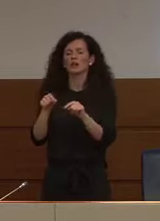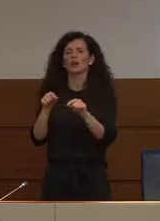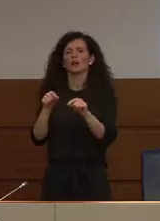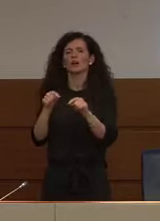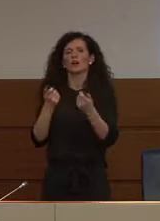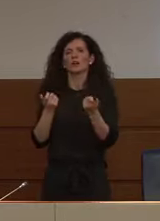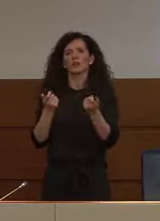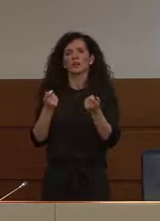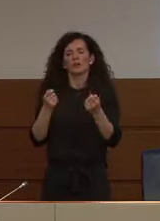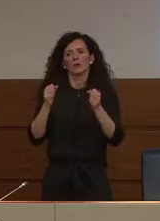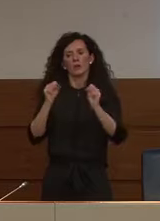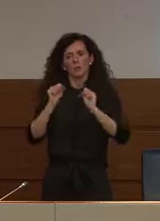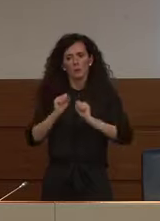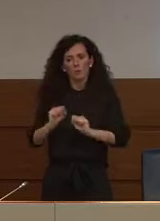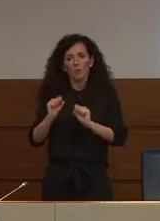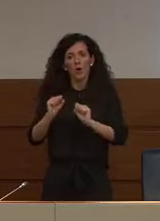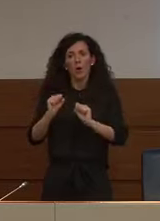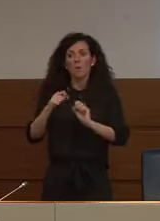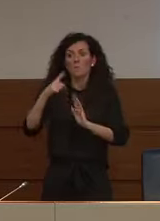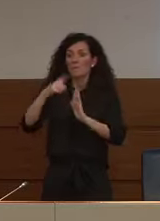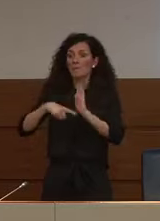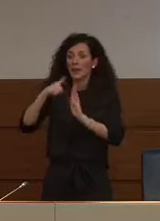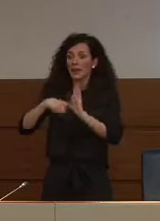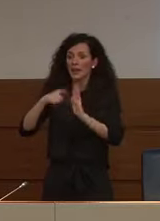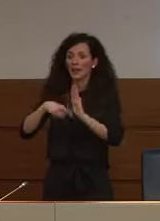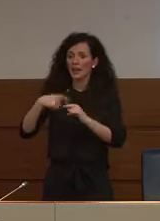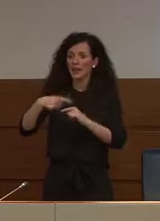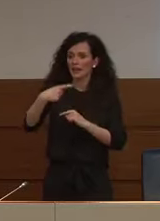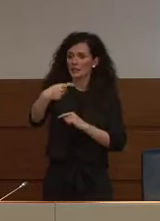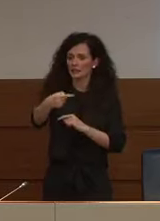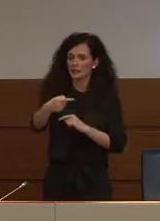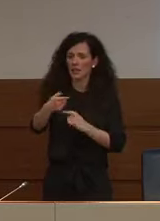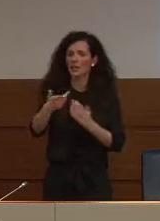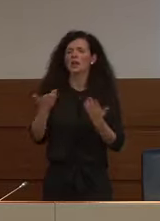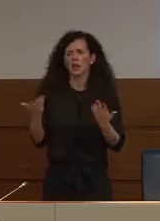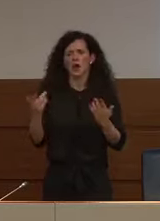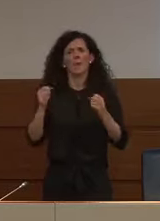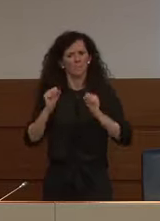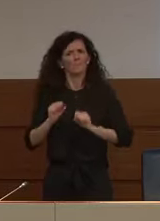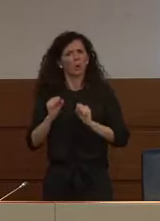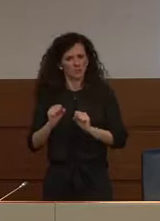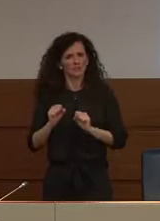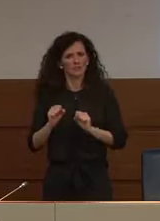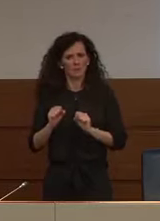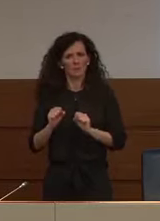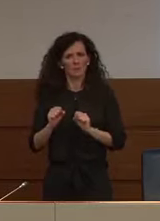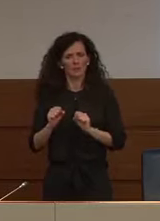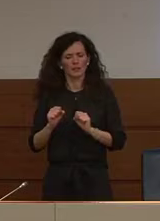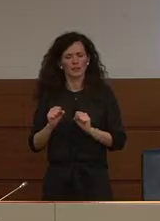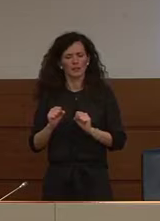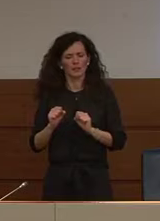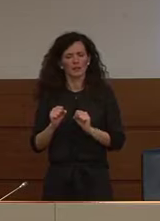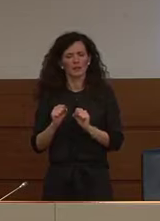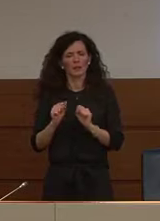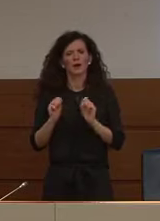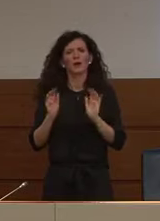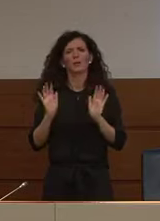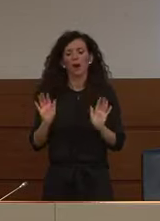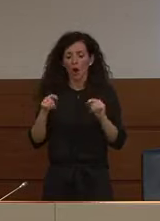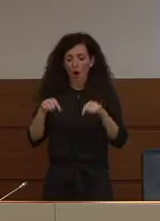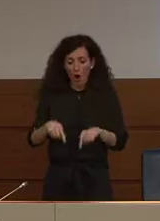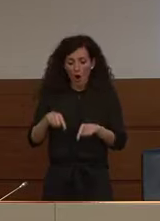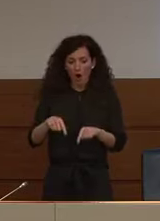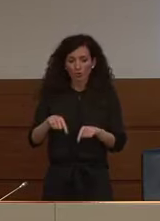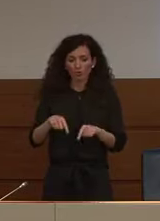per qualche mese è possibile ma nessuno ha oggi dei